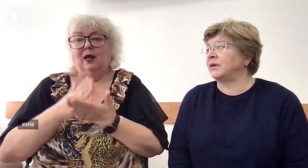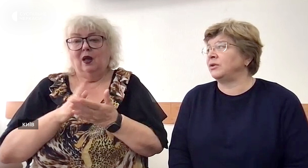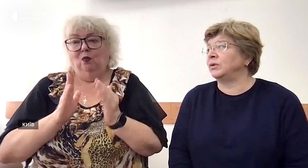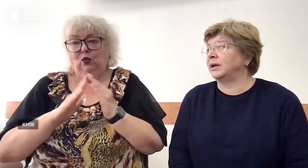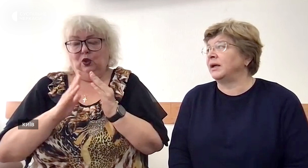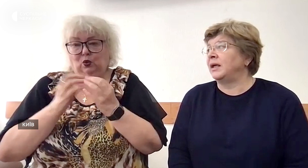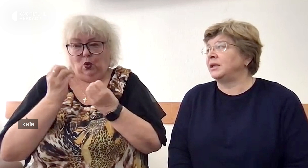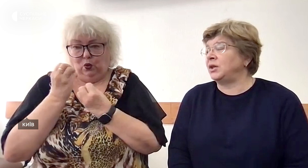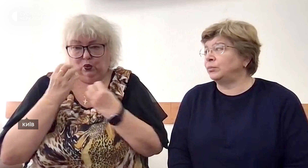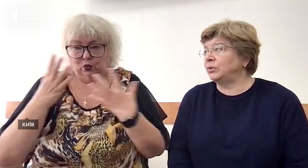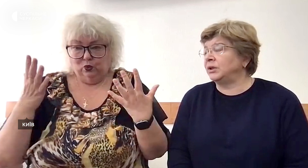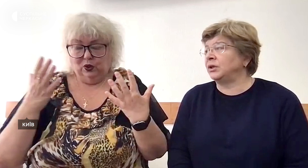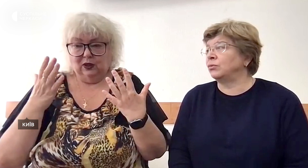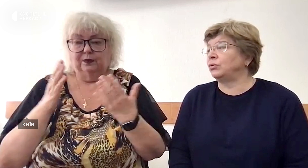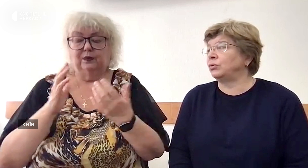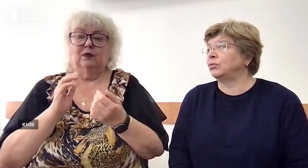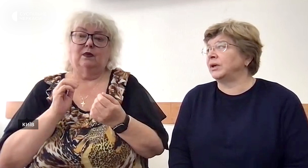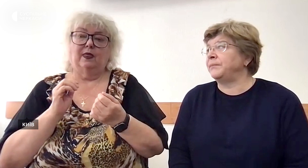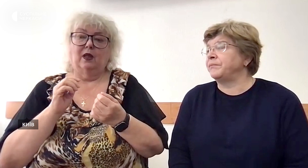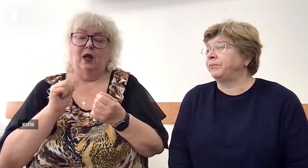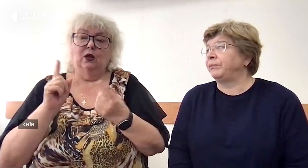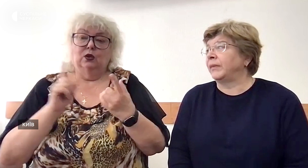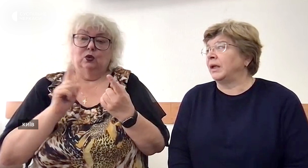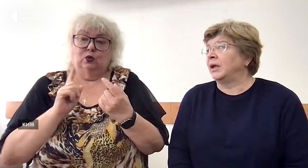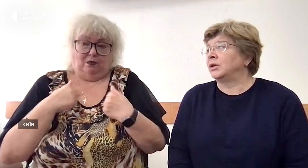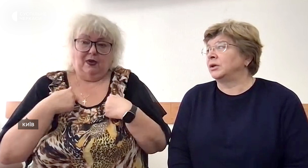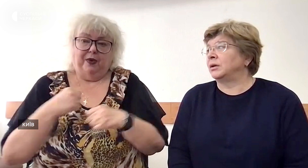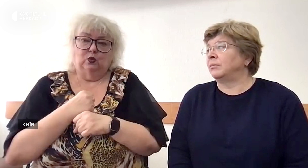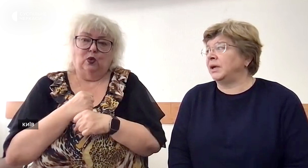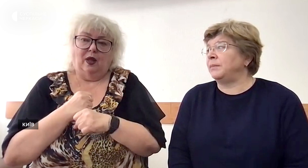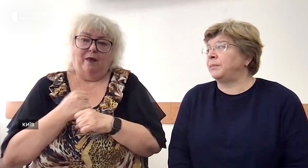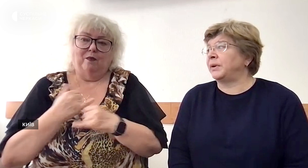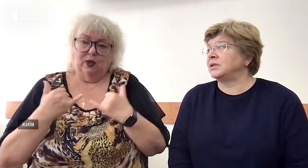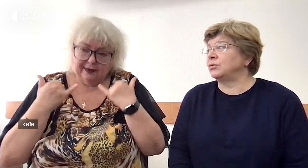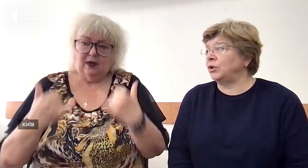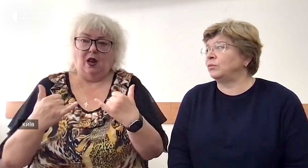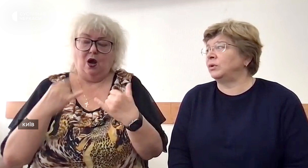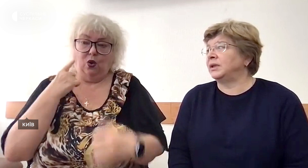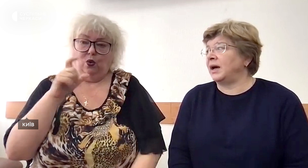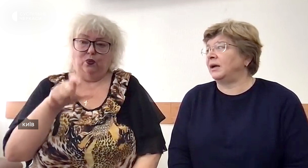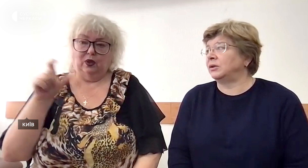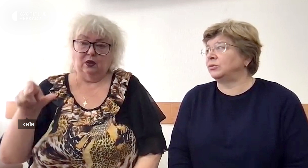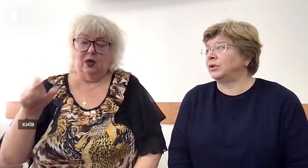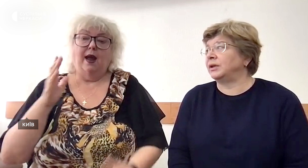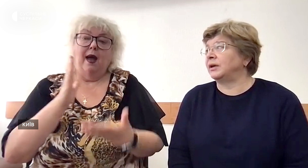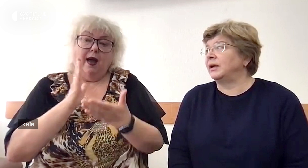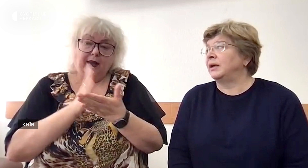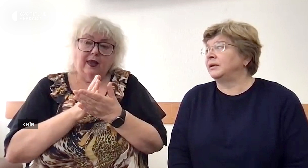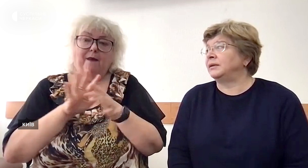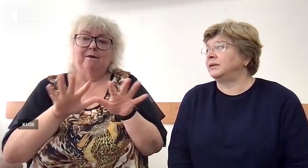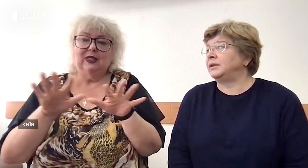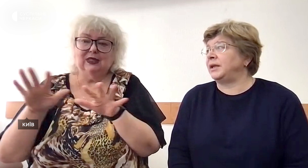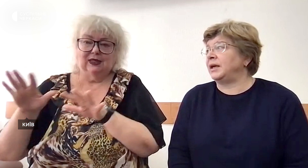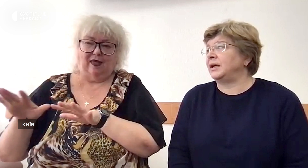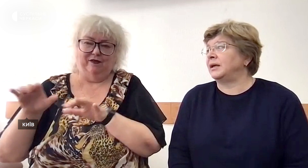організації в районах, є будинки культури. Ми працюємо для глухих.